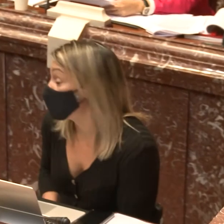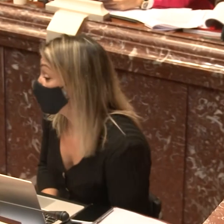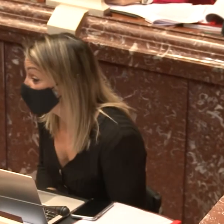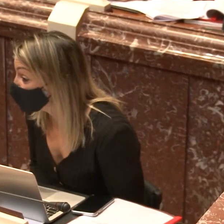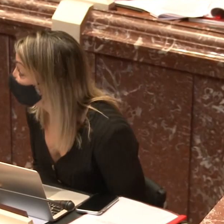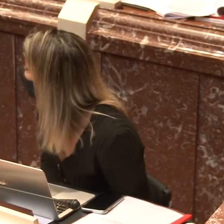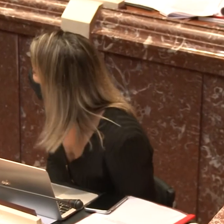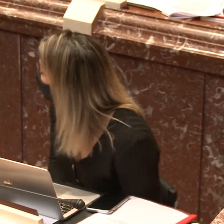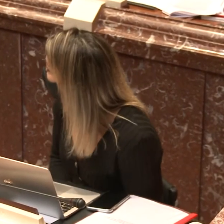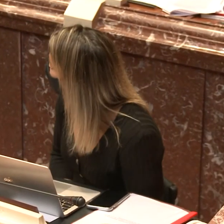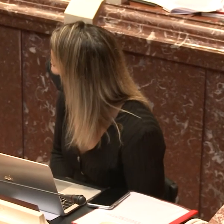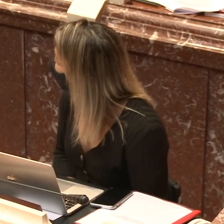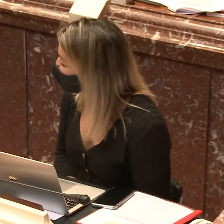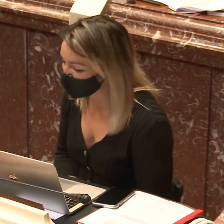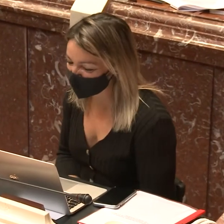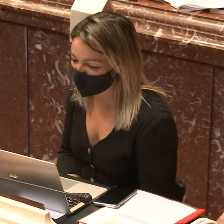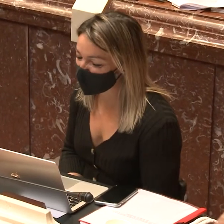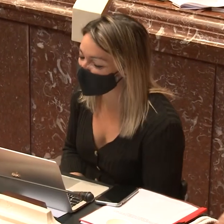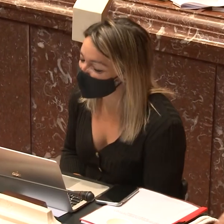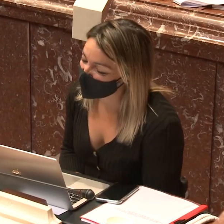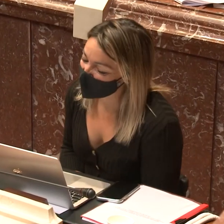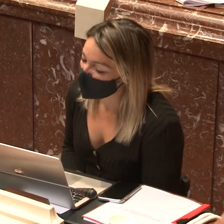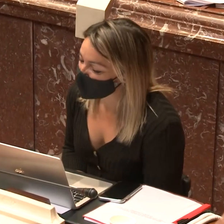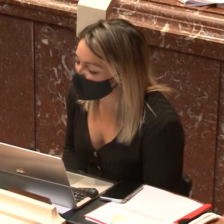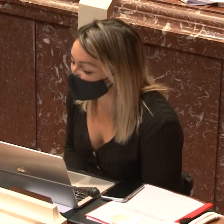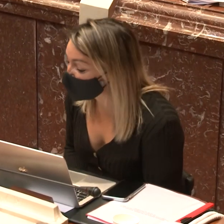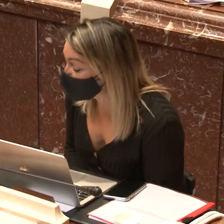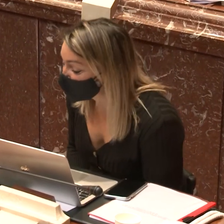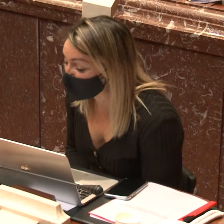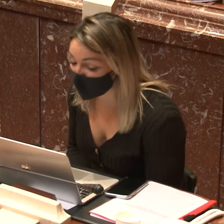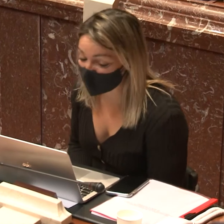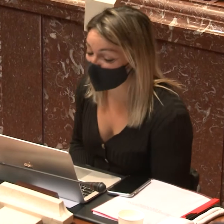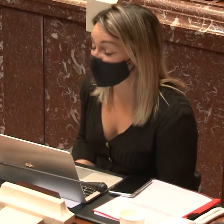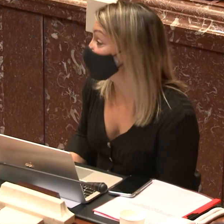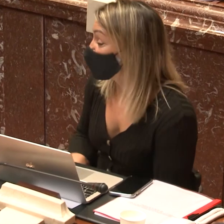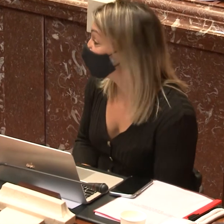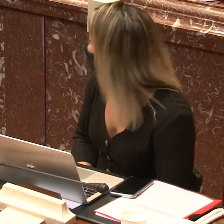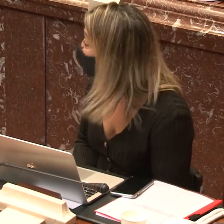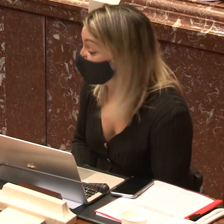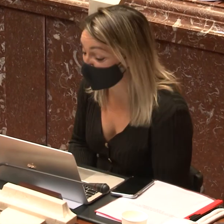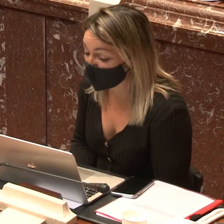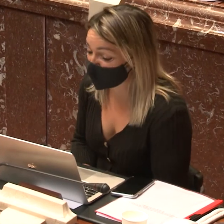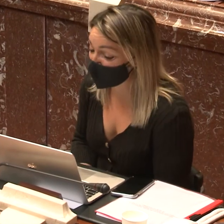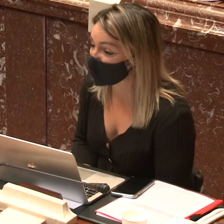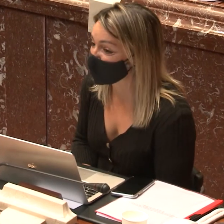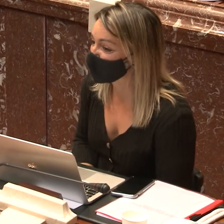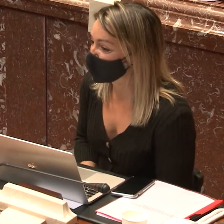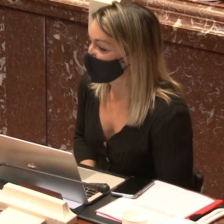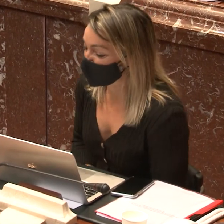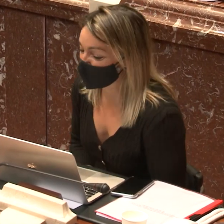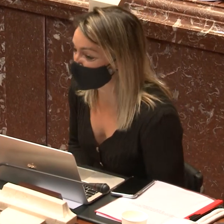En primer lugar, disculparme ante Paco por no hacer esta parte en lengua de signos. Ya sabes, Paco, que mis conocimientos